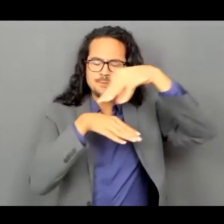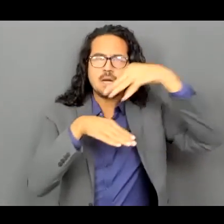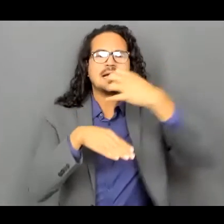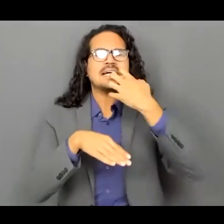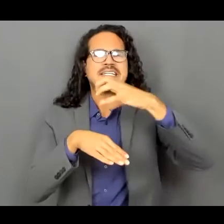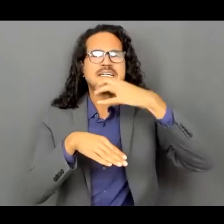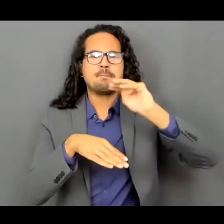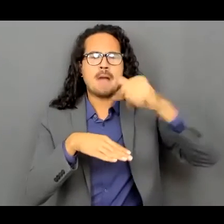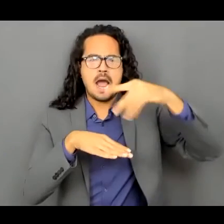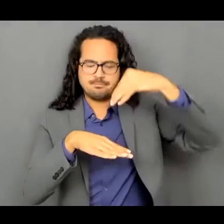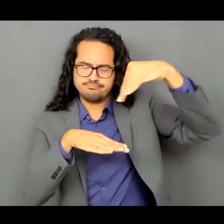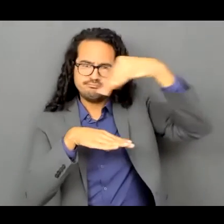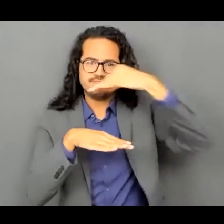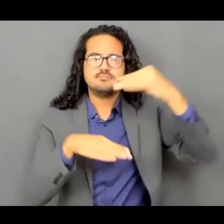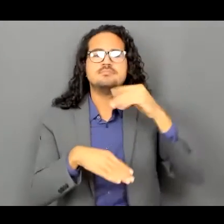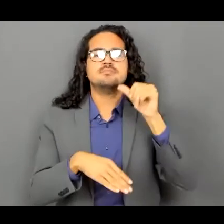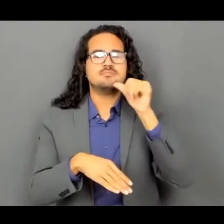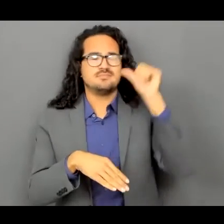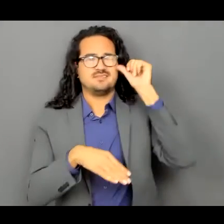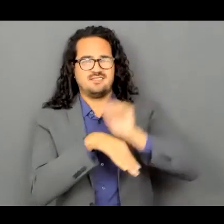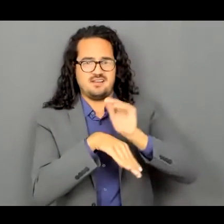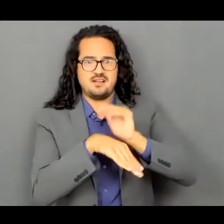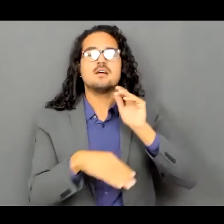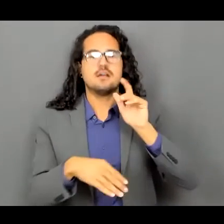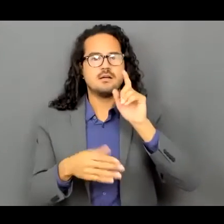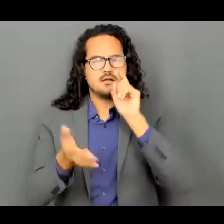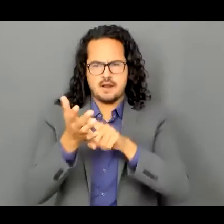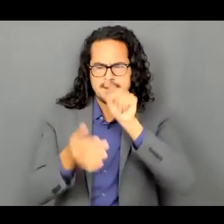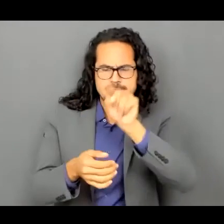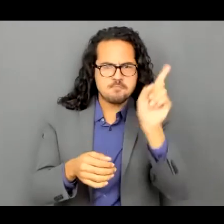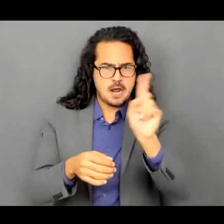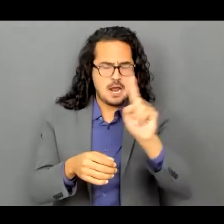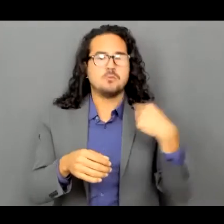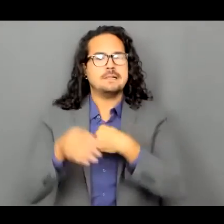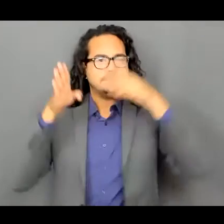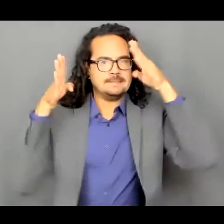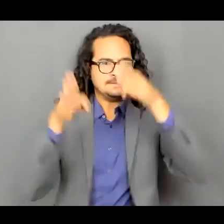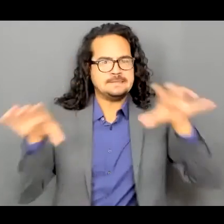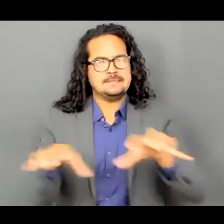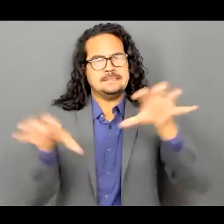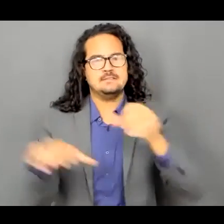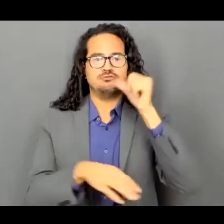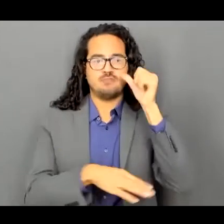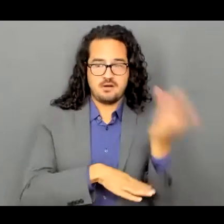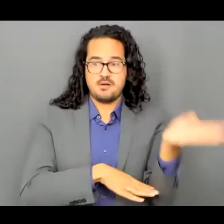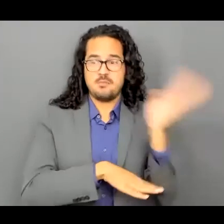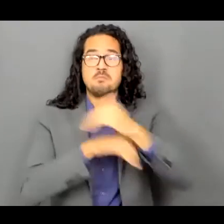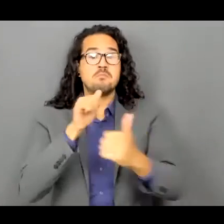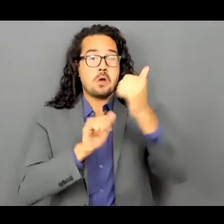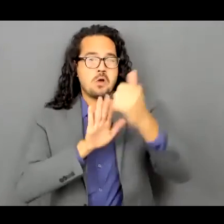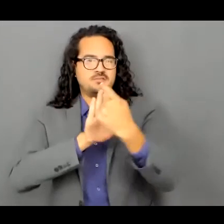manteniendo ayer vimos la mucha cantidad